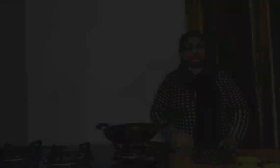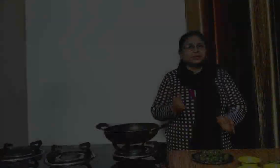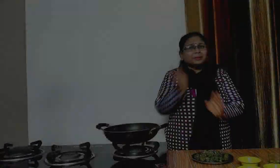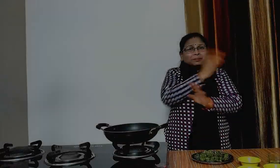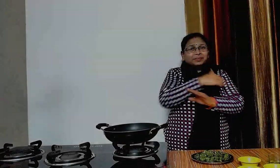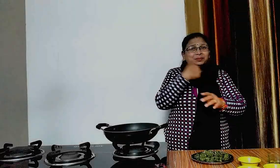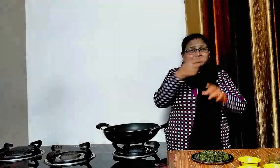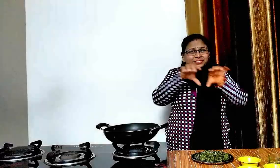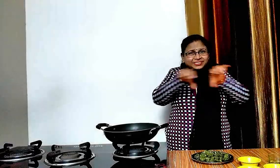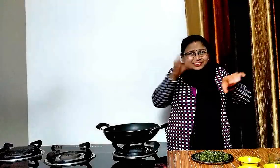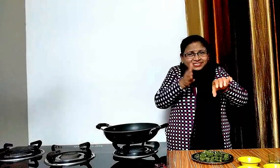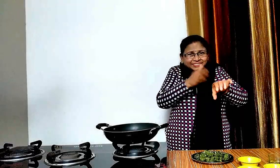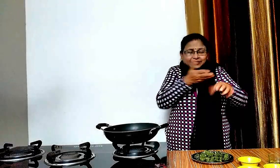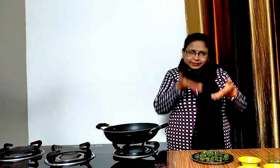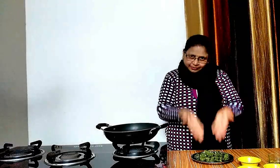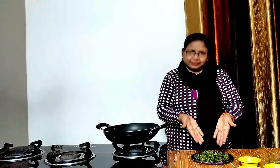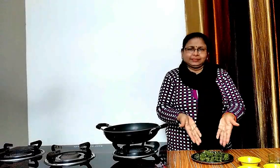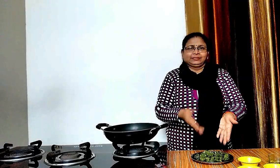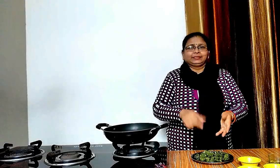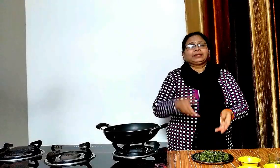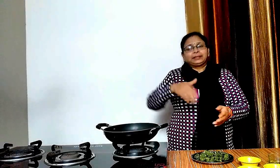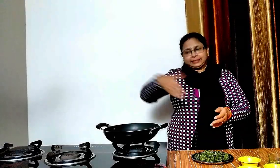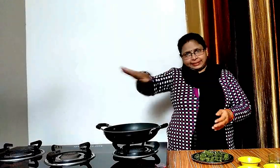गट्टे बनकर तयार है अब इनको फ्राइ कर लेंगे